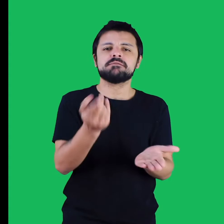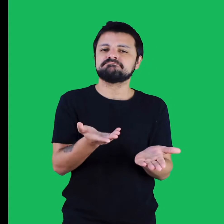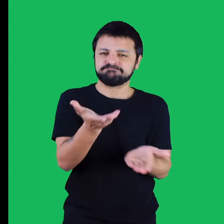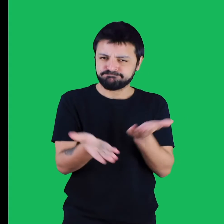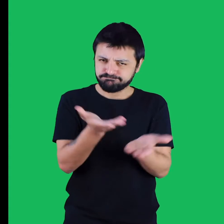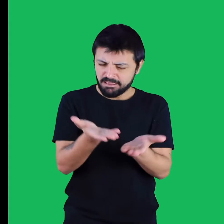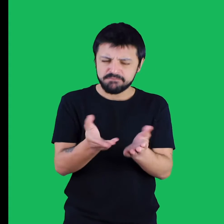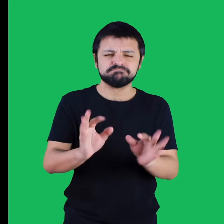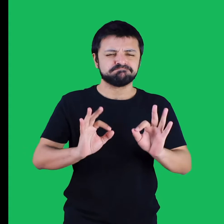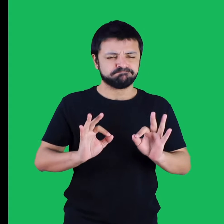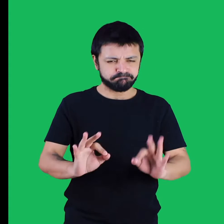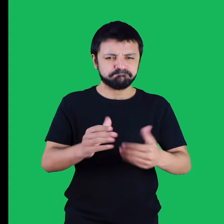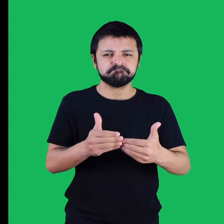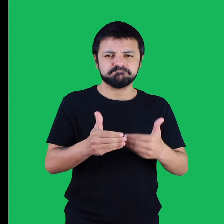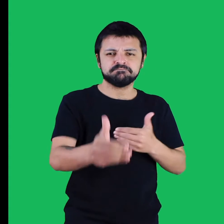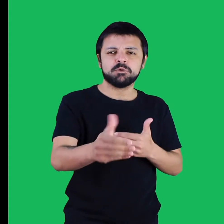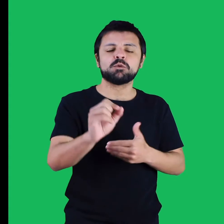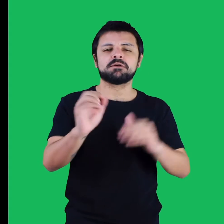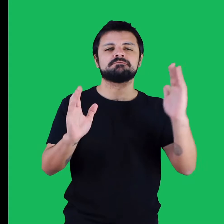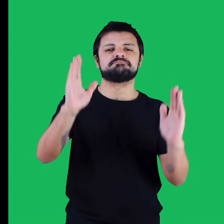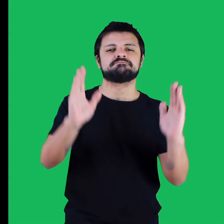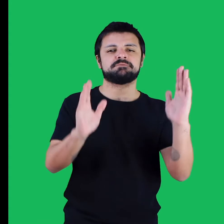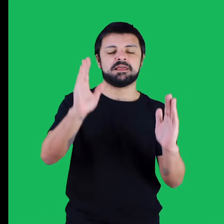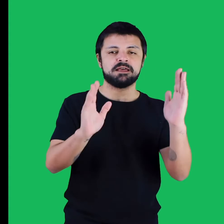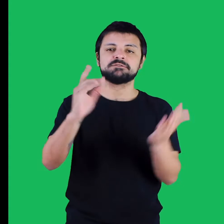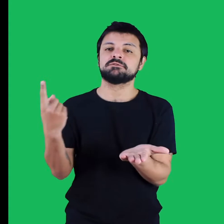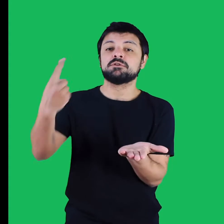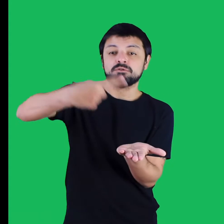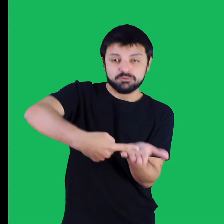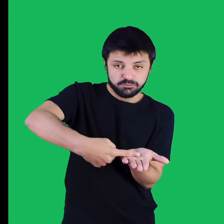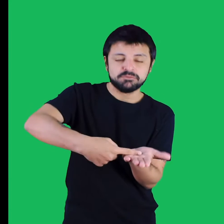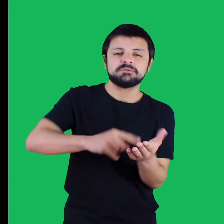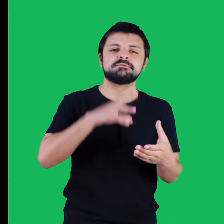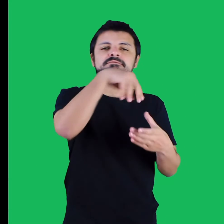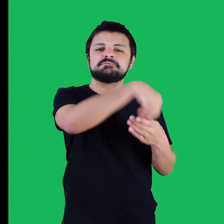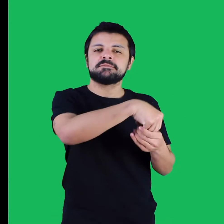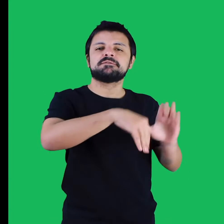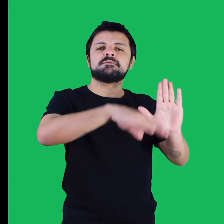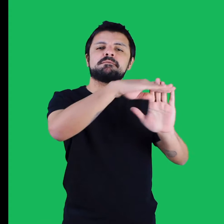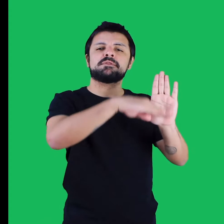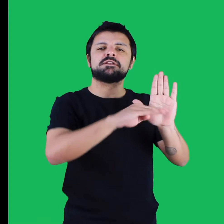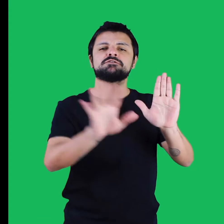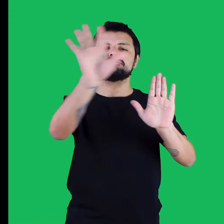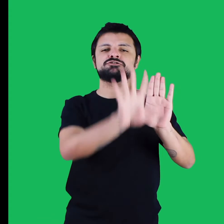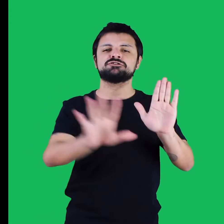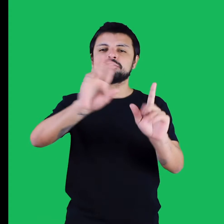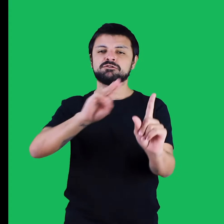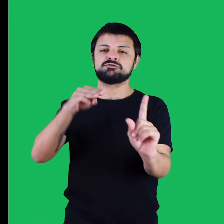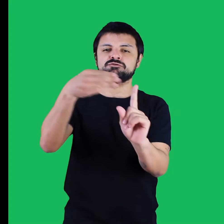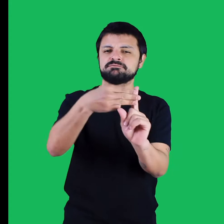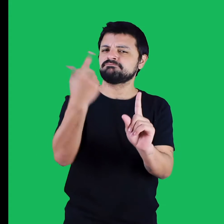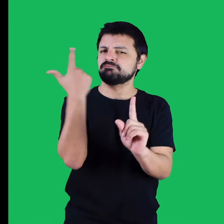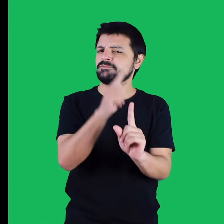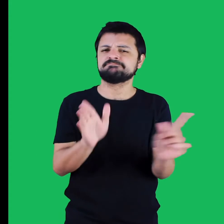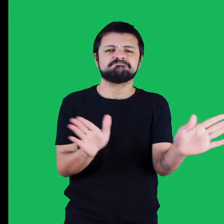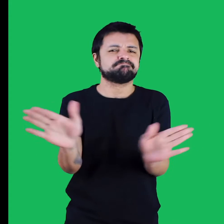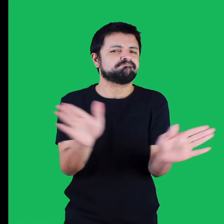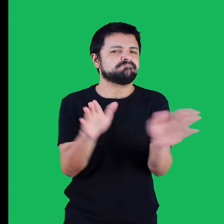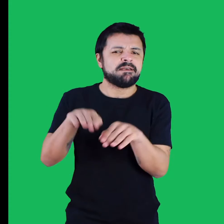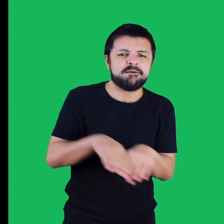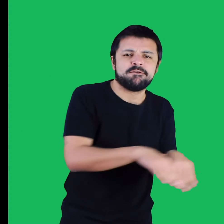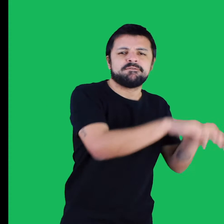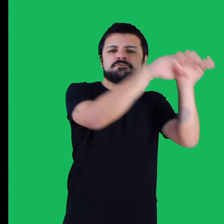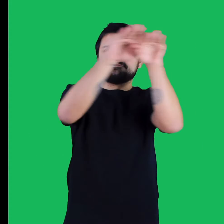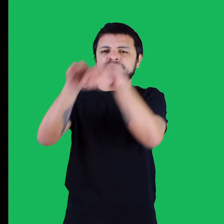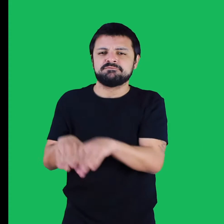cujo atendimento deve ser efetivado no prazo e forma definidos no Plano Geral de Metas para